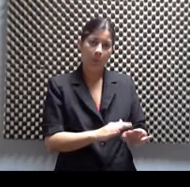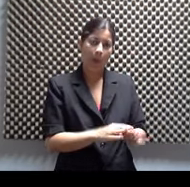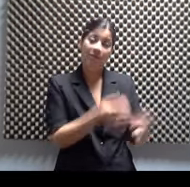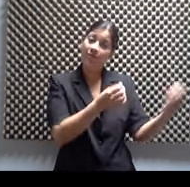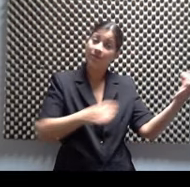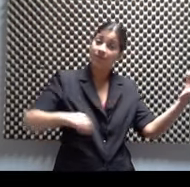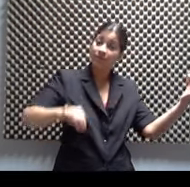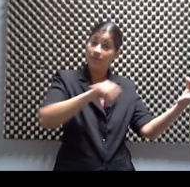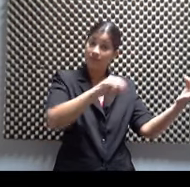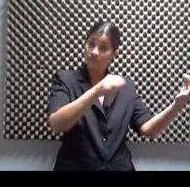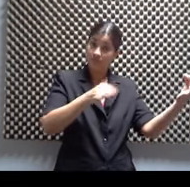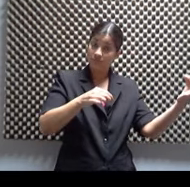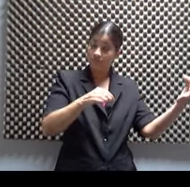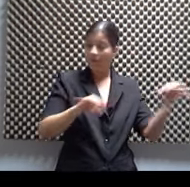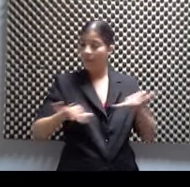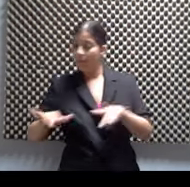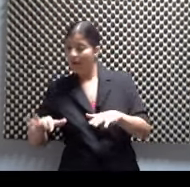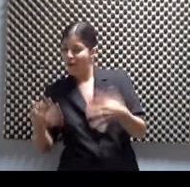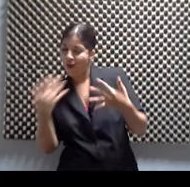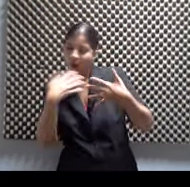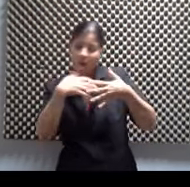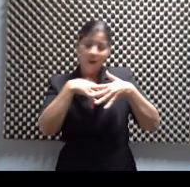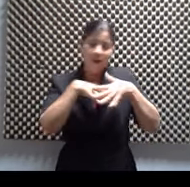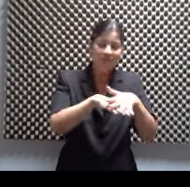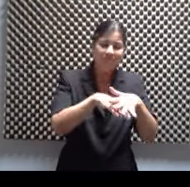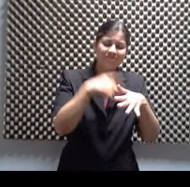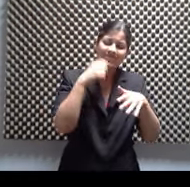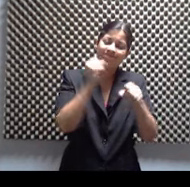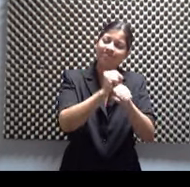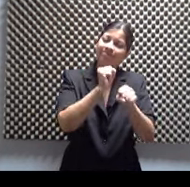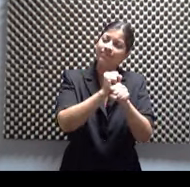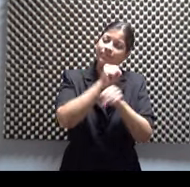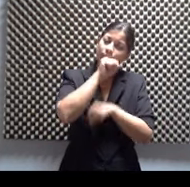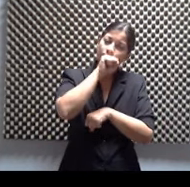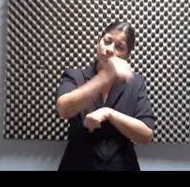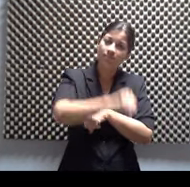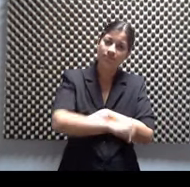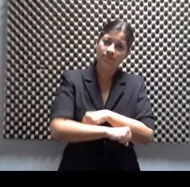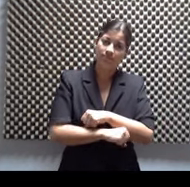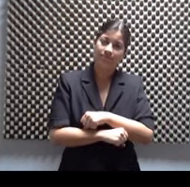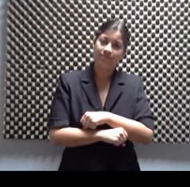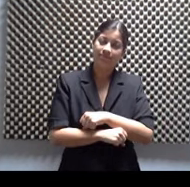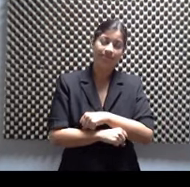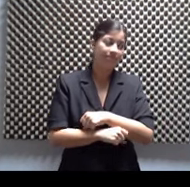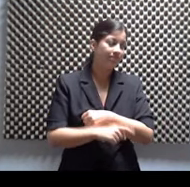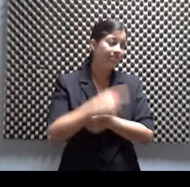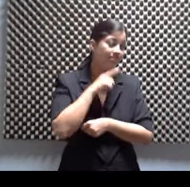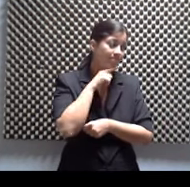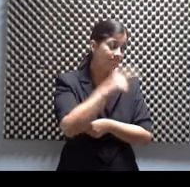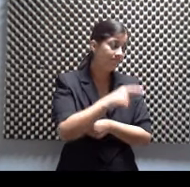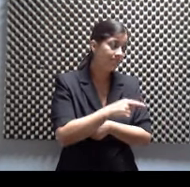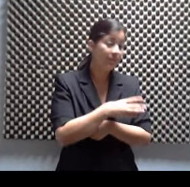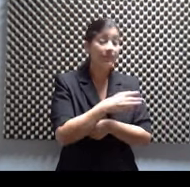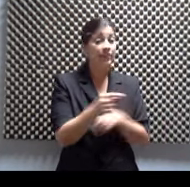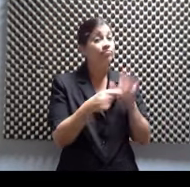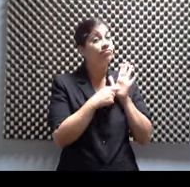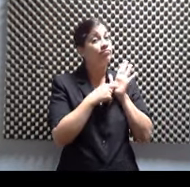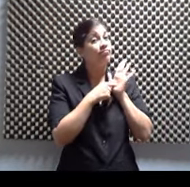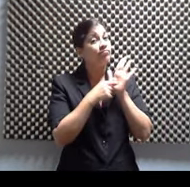con el piano en un trabajo exquisito, exquisito hasta en la presentación, en la selección